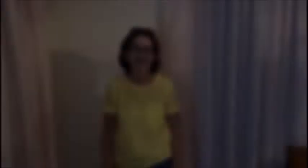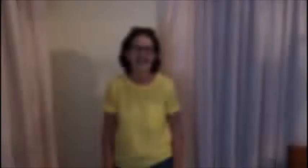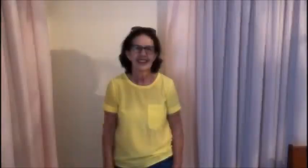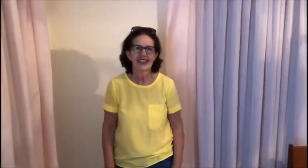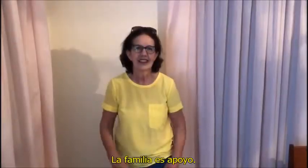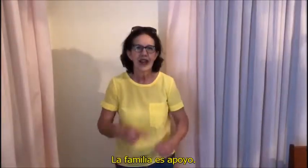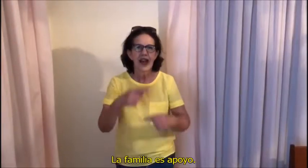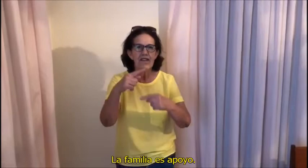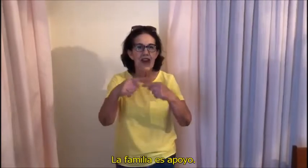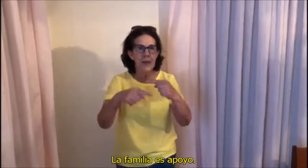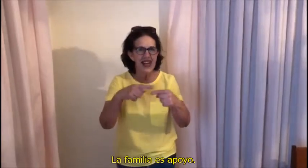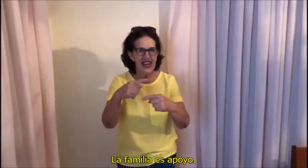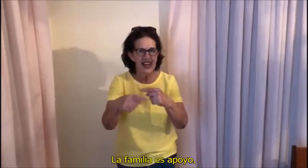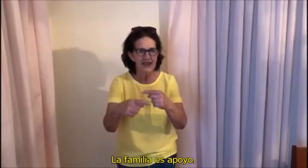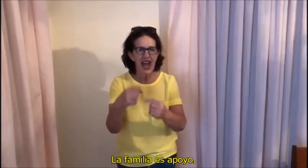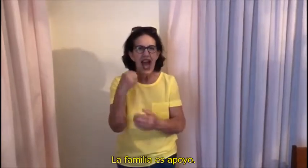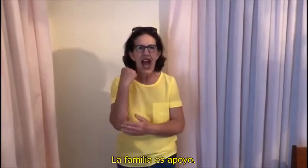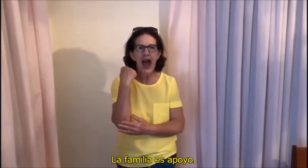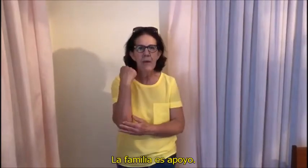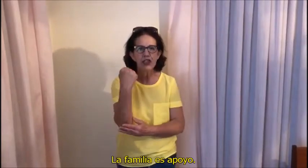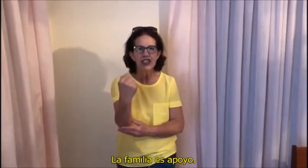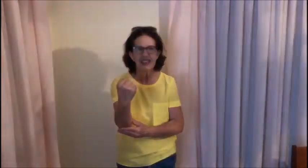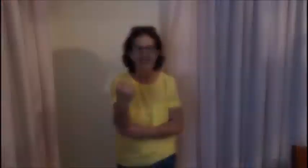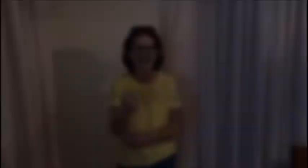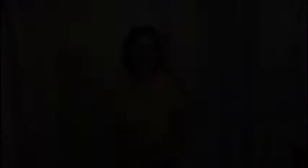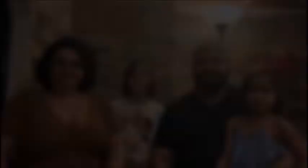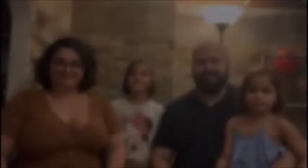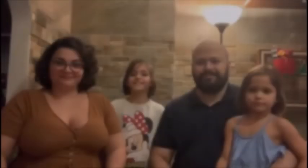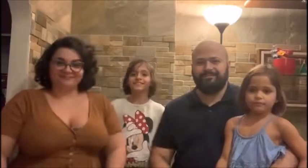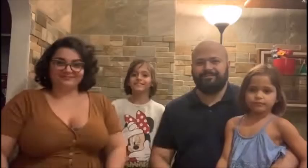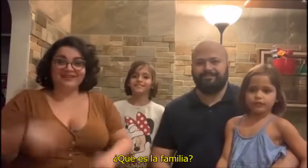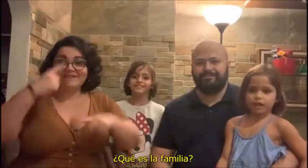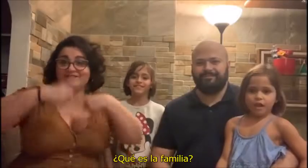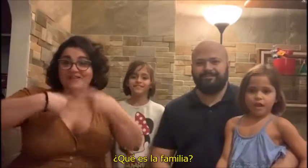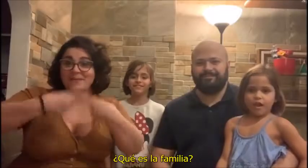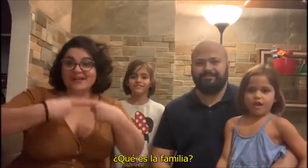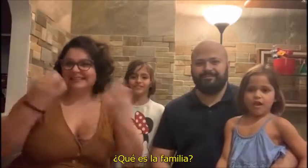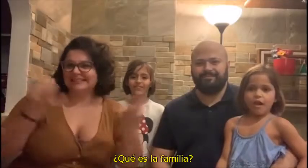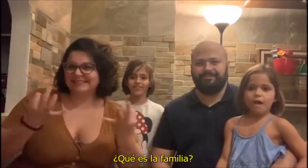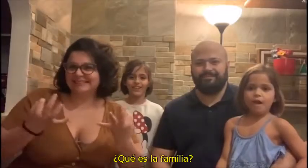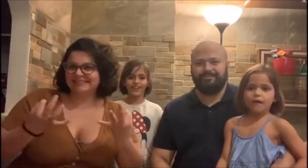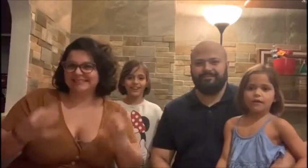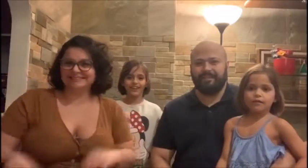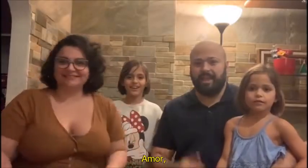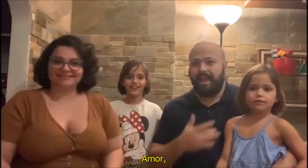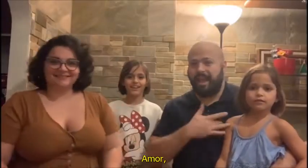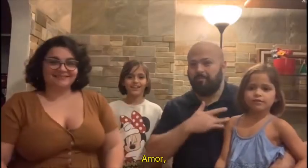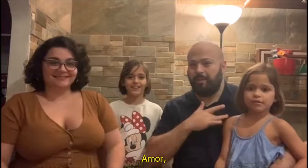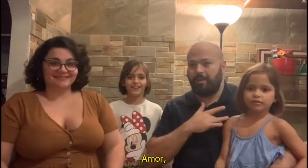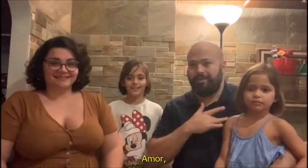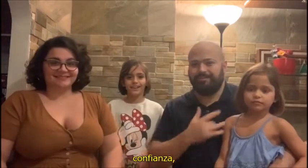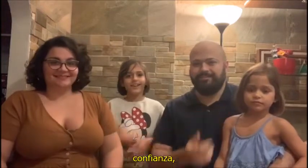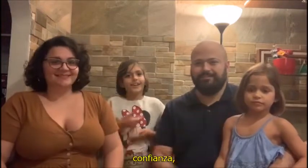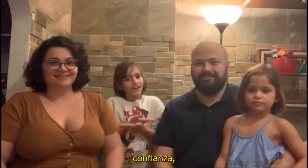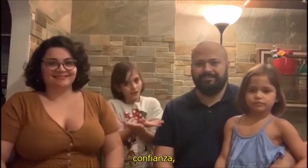La familia es apoyo. ¿Qué es la familia? Amor,